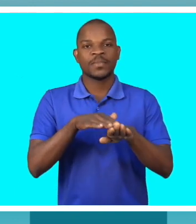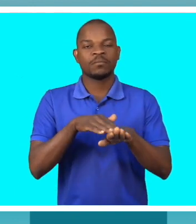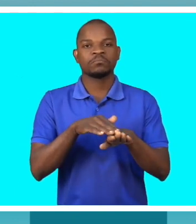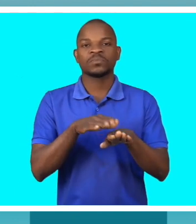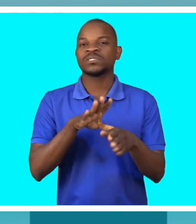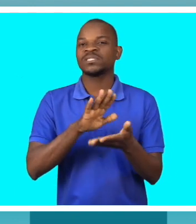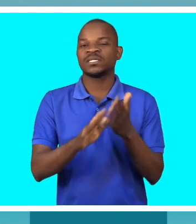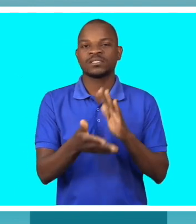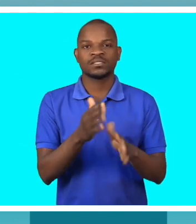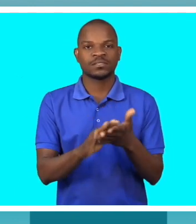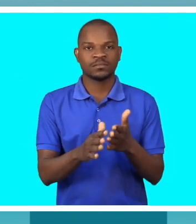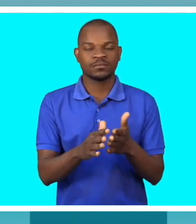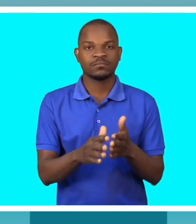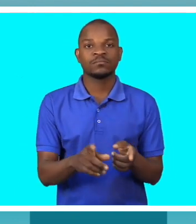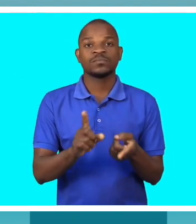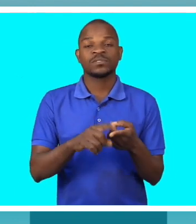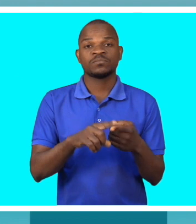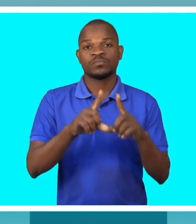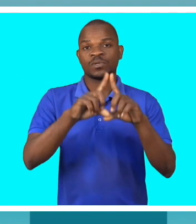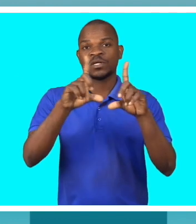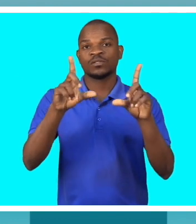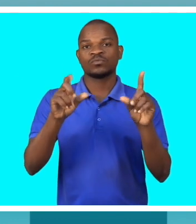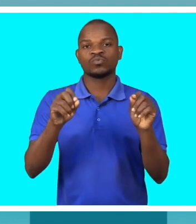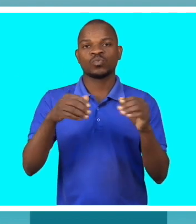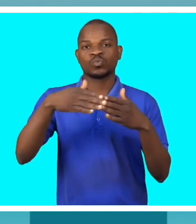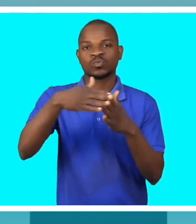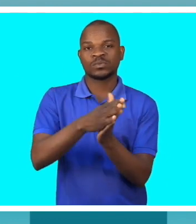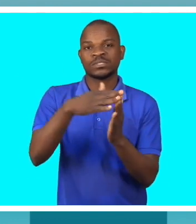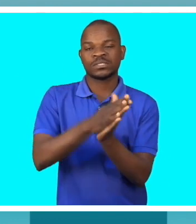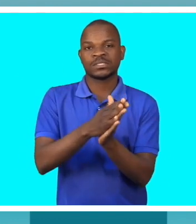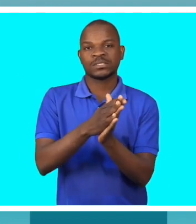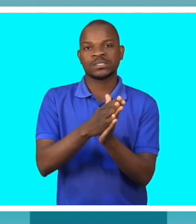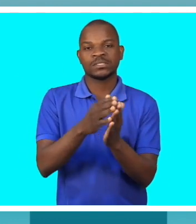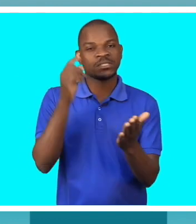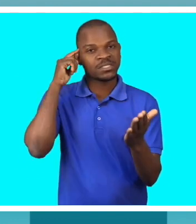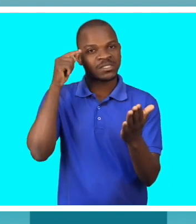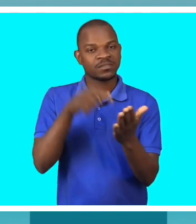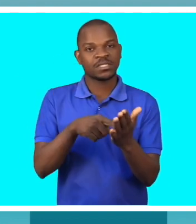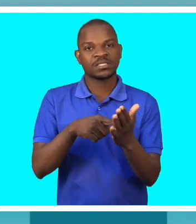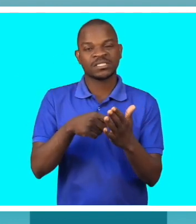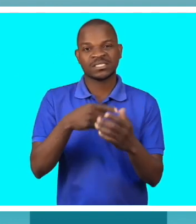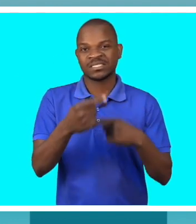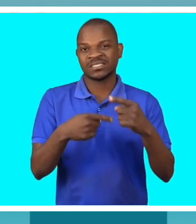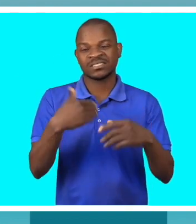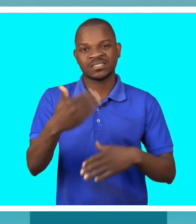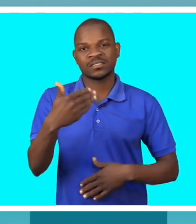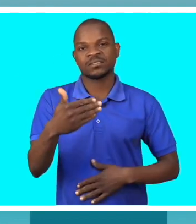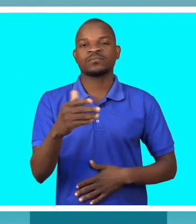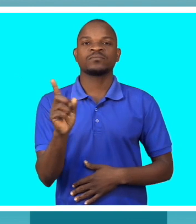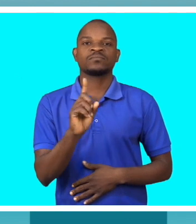Já quanto a mim, a vida sexual não é ativa. Não é ativa. A dificuldade, no